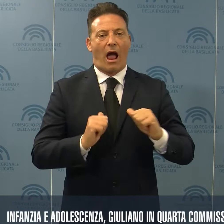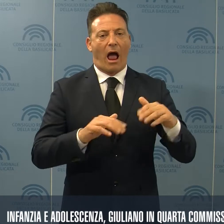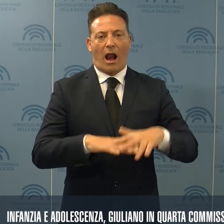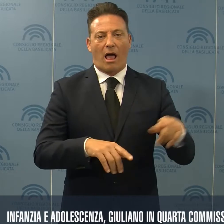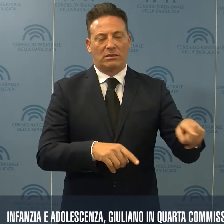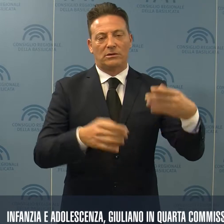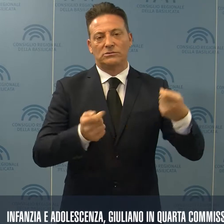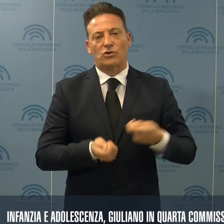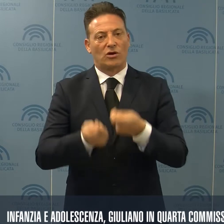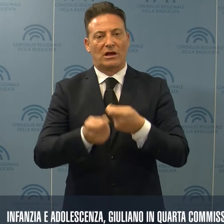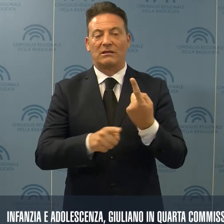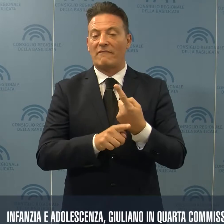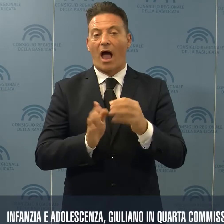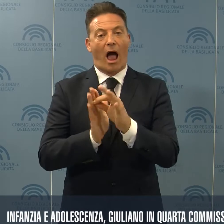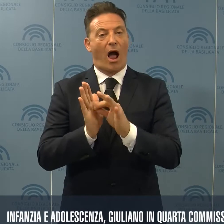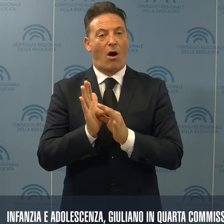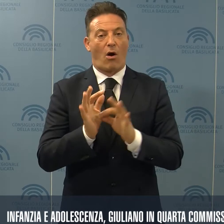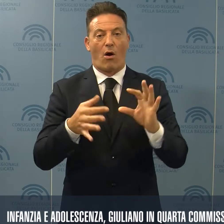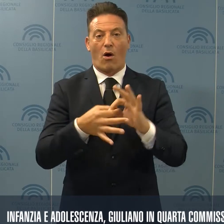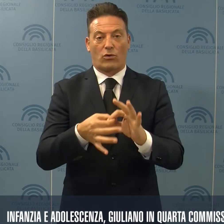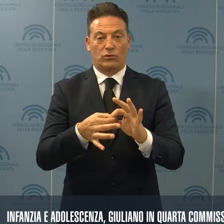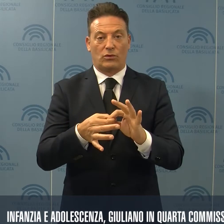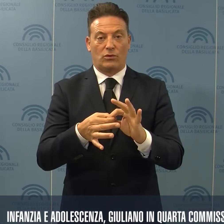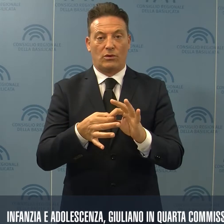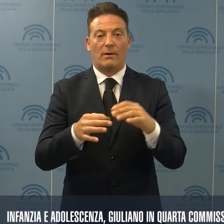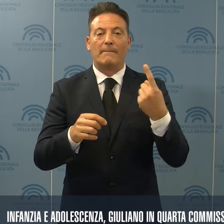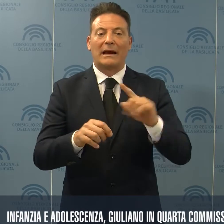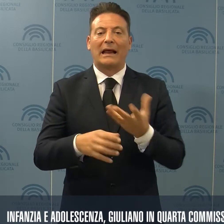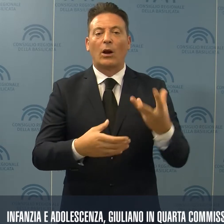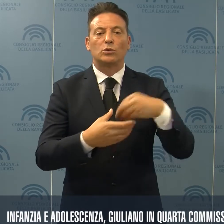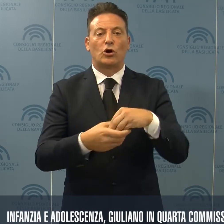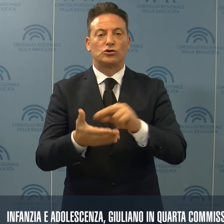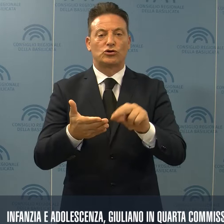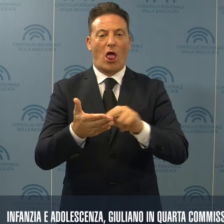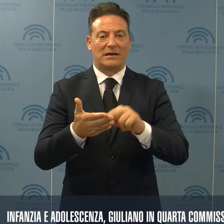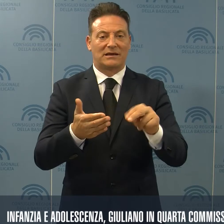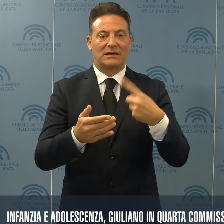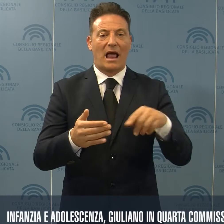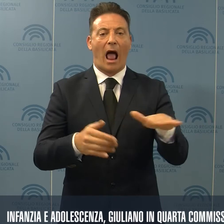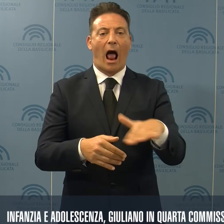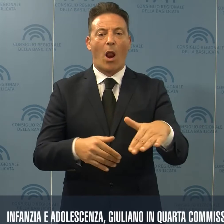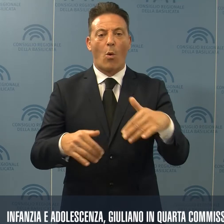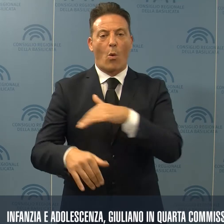la definizione di un accordo di programma per l'inclusione scolastica degli alunni disabili.